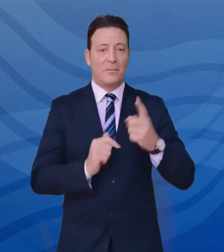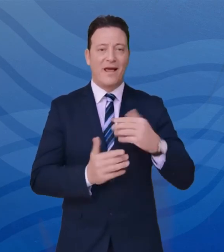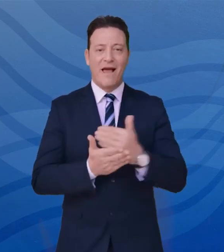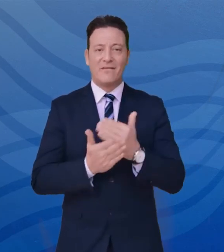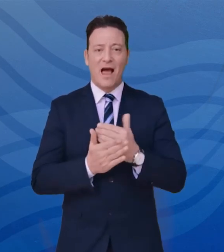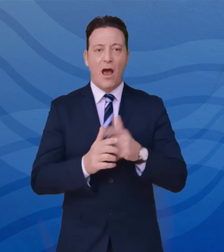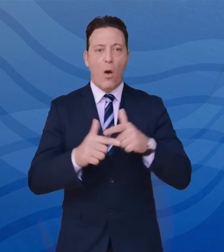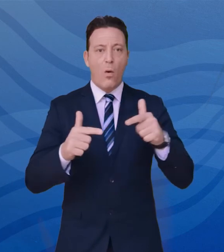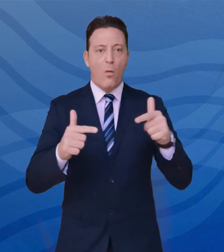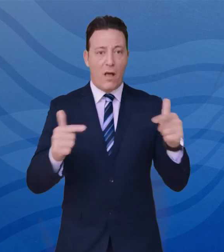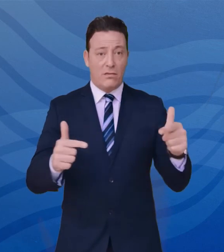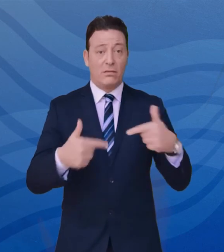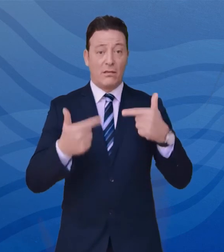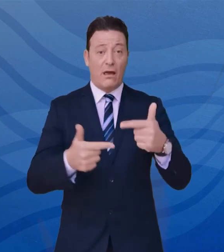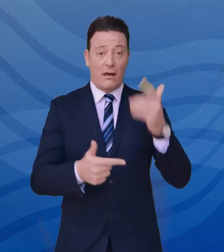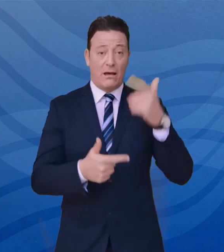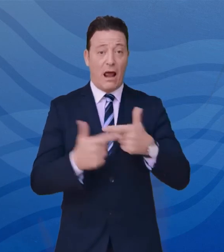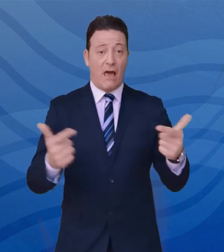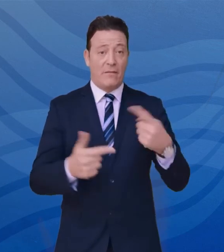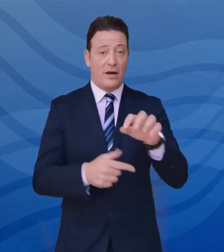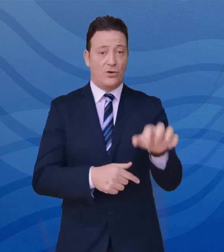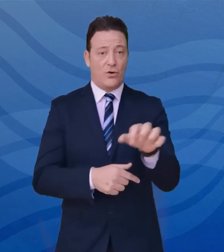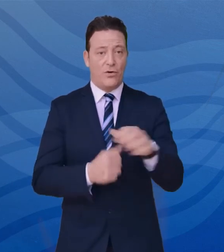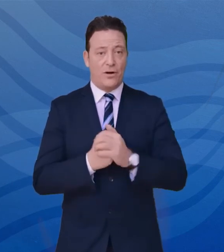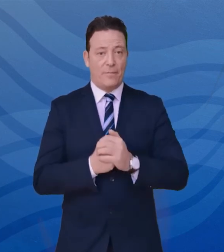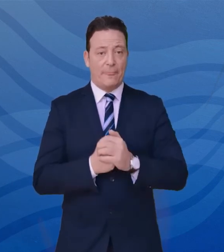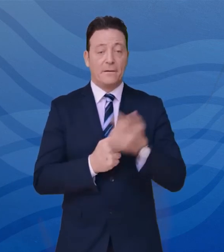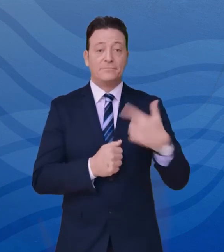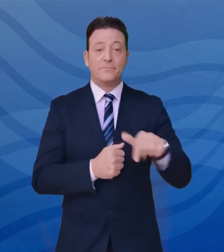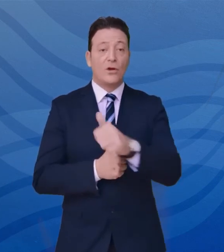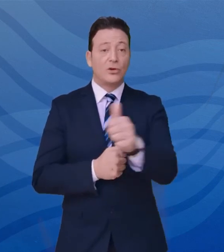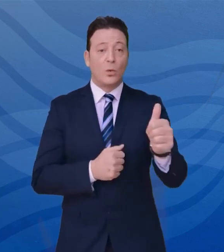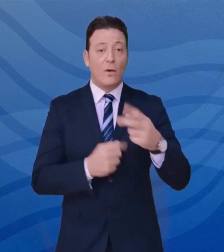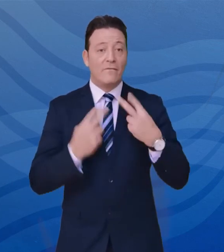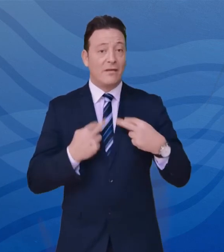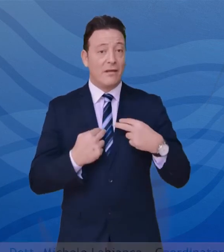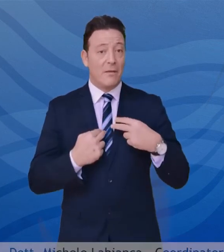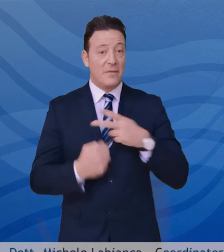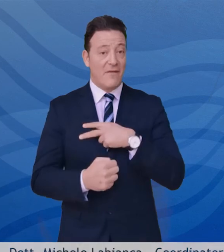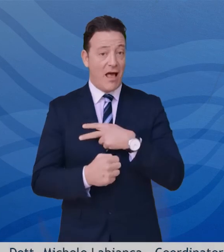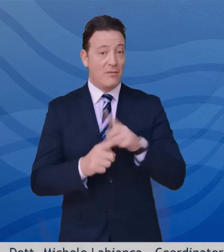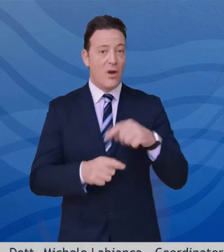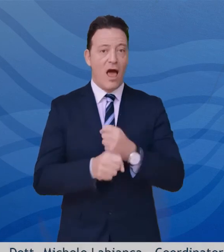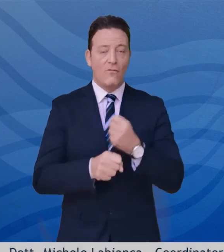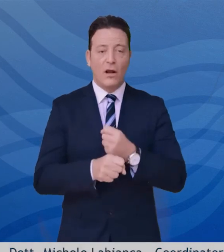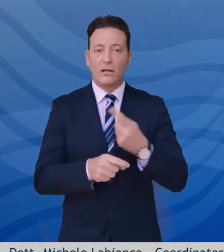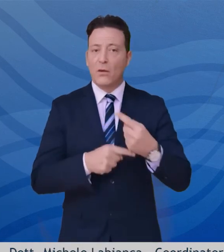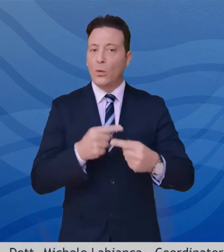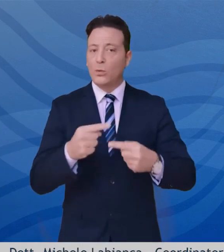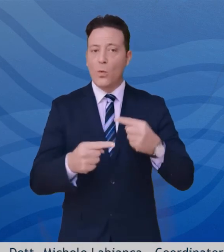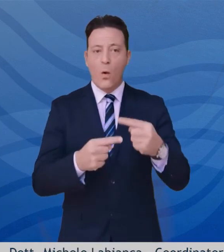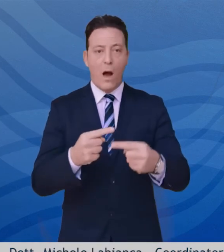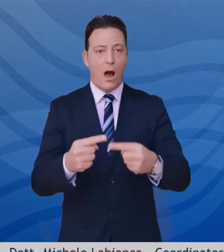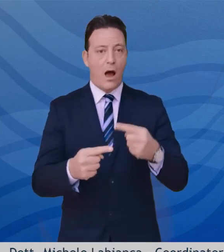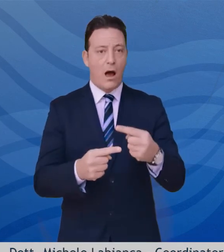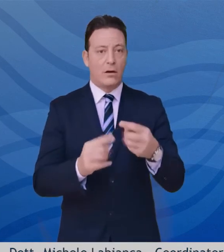conseguenze molto gravi per la regione. Perciò ciascuno di noi nella vita privata e nell'ambito lavorativo deve continuare a rispettare